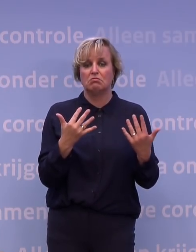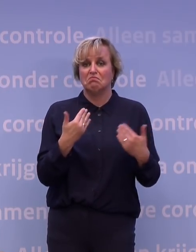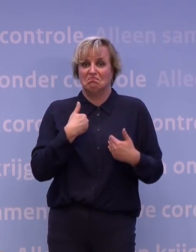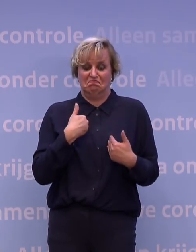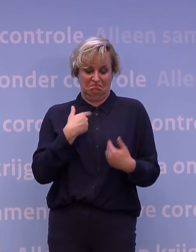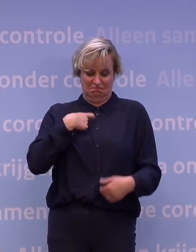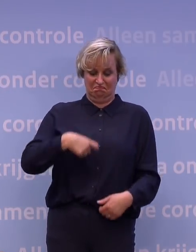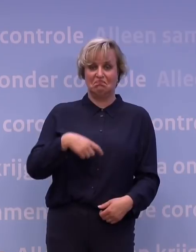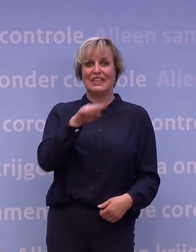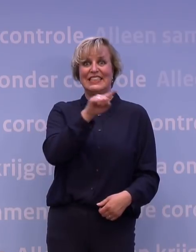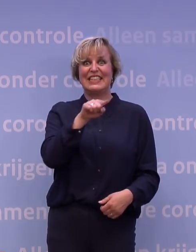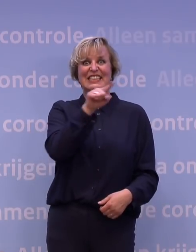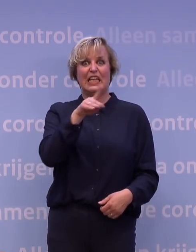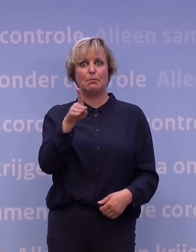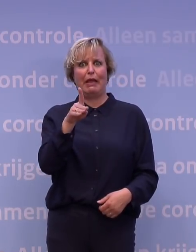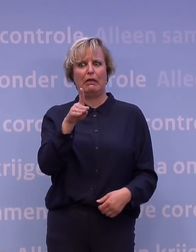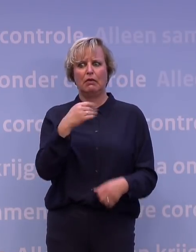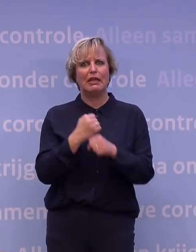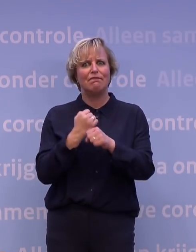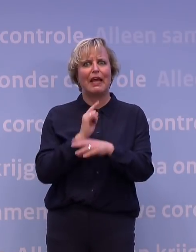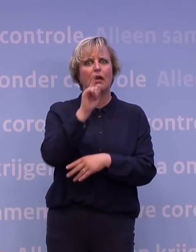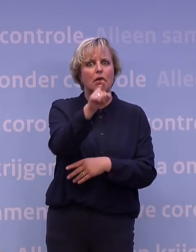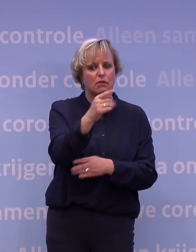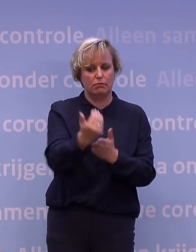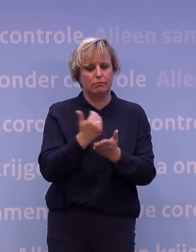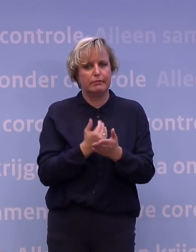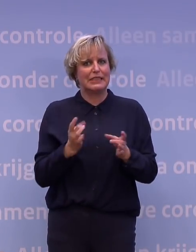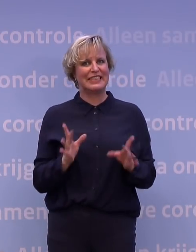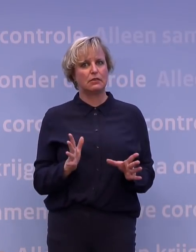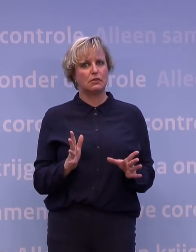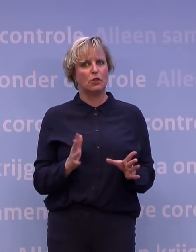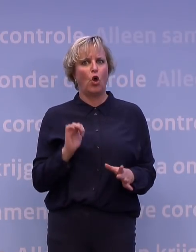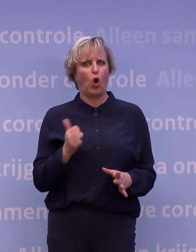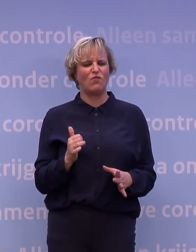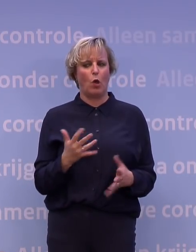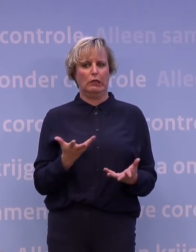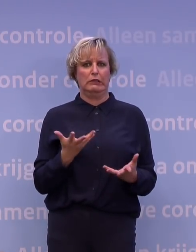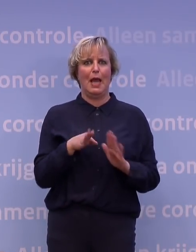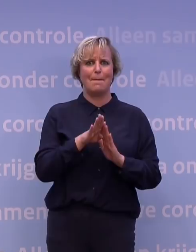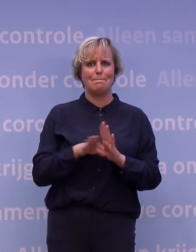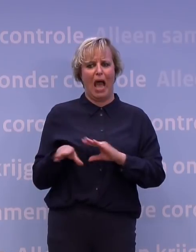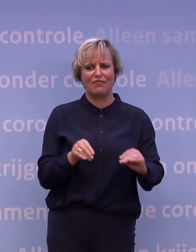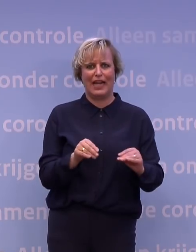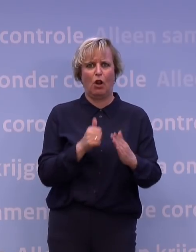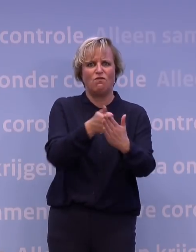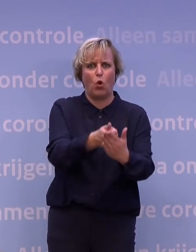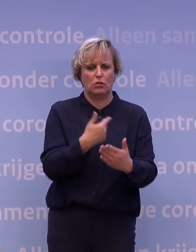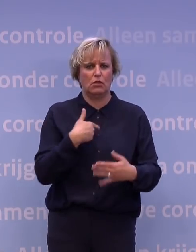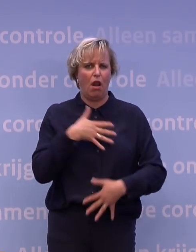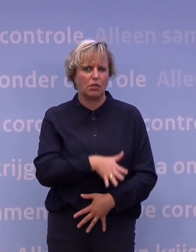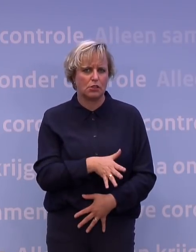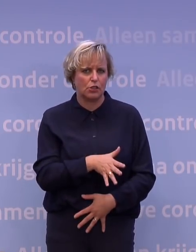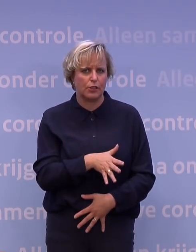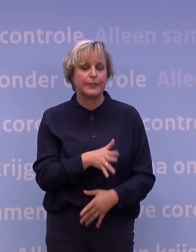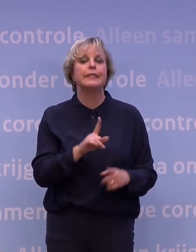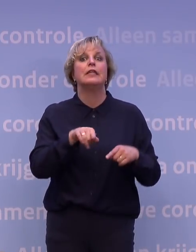zzp'er bijvoorbeeld, en ja, als ik niet naar de zaak kom, dan heb ik gewoon geen geld. Dus ik vind het best heel ingewikkeld om me aan die maatregelen te houden. Ja, en dan is het meer een